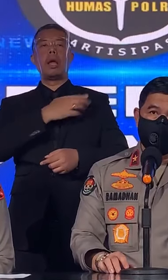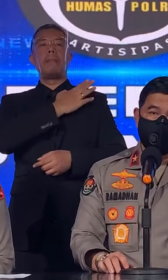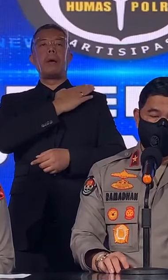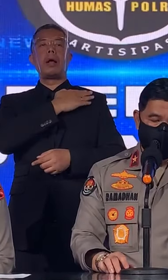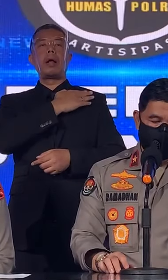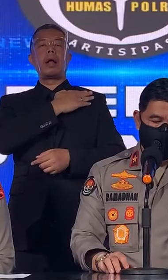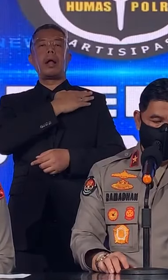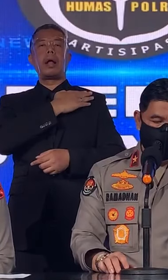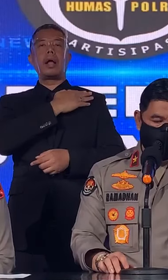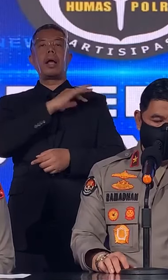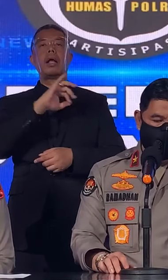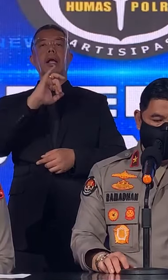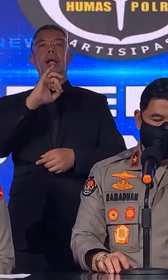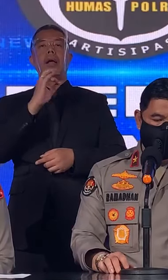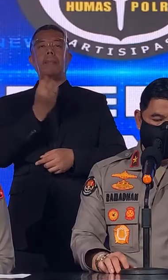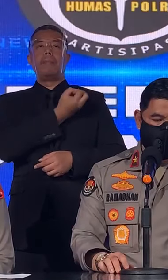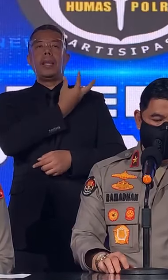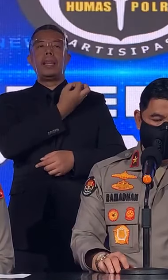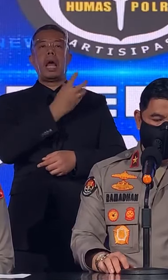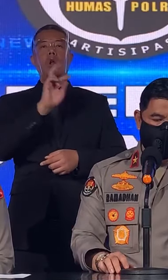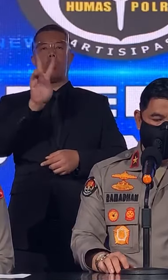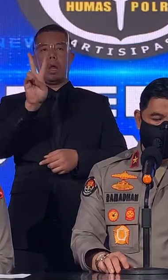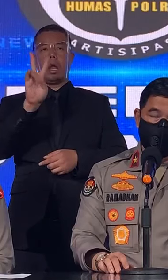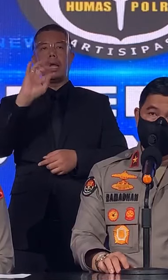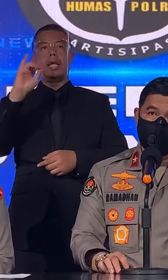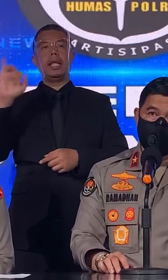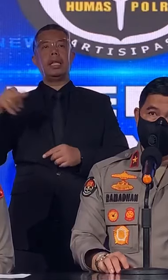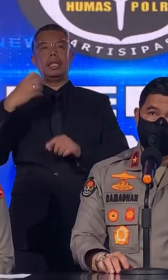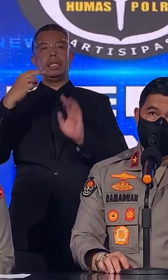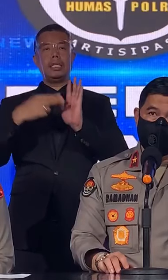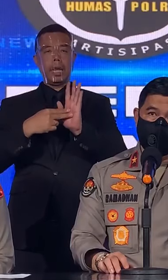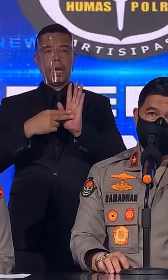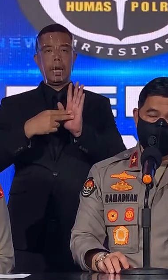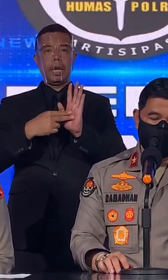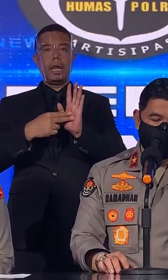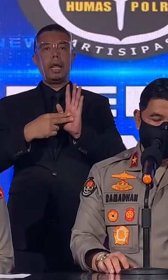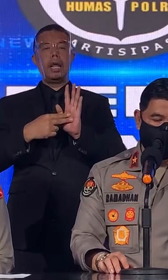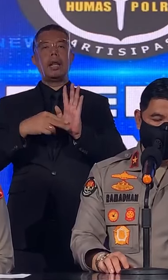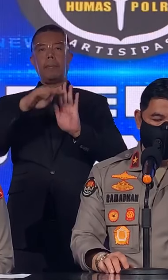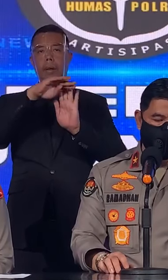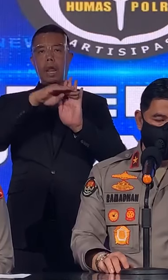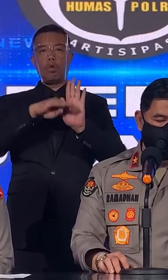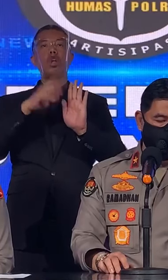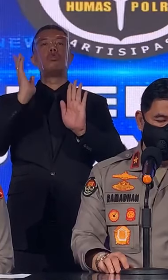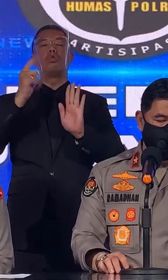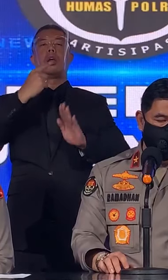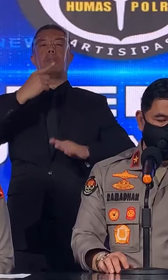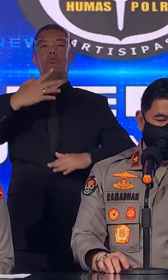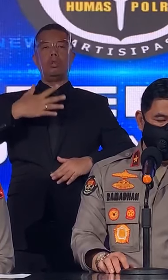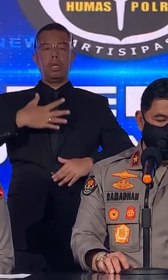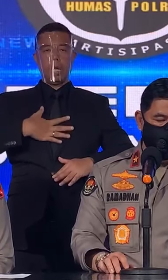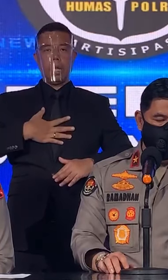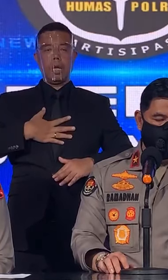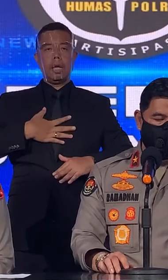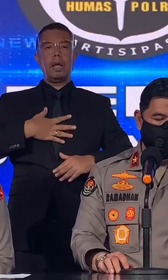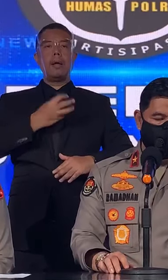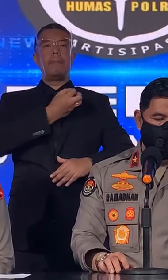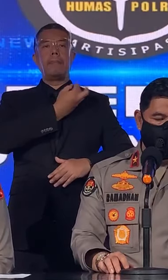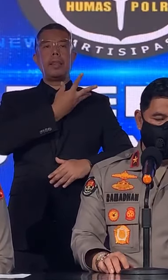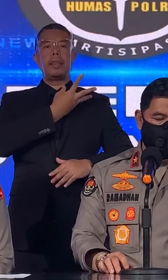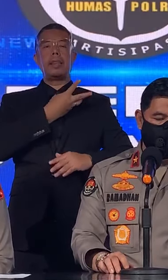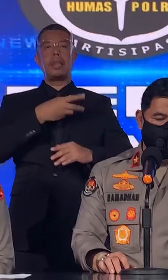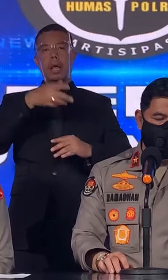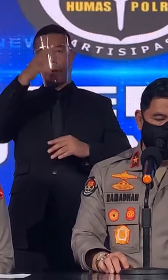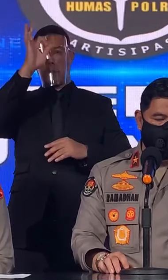Inspektur Jenderal Polisi, dengan ketentuan telah memiliki bintang